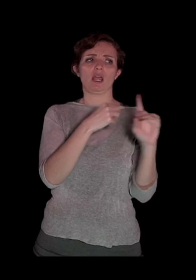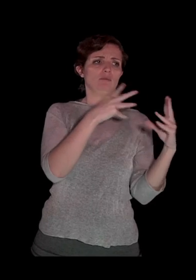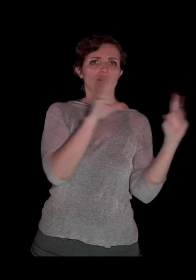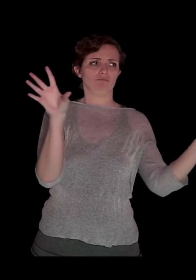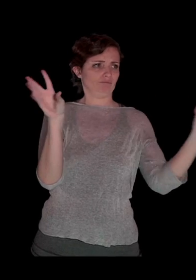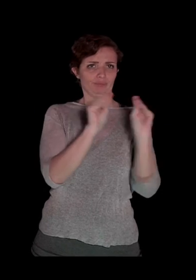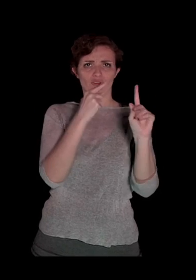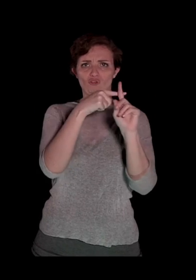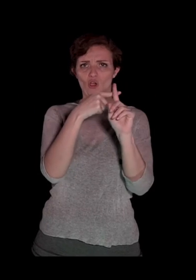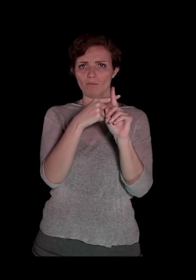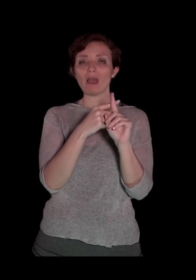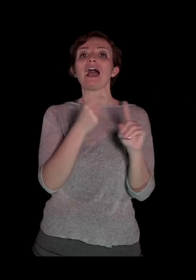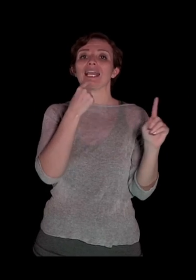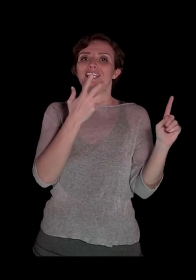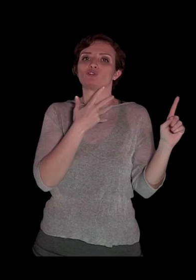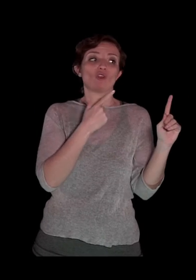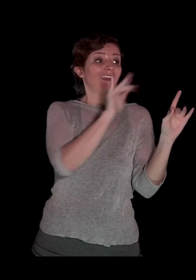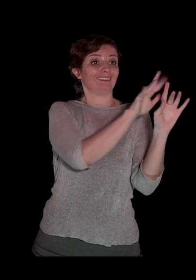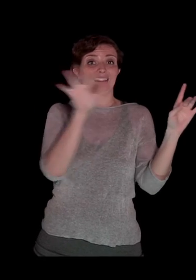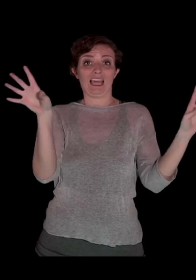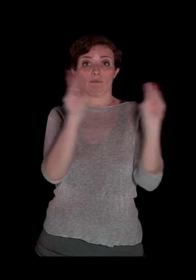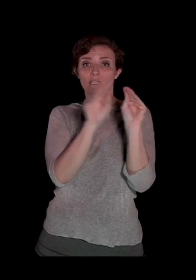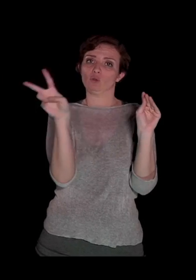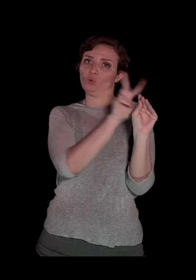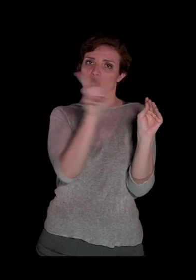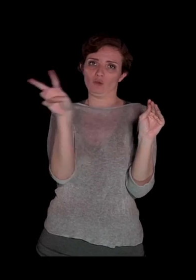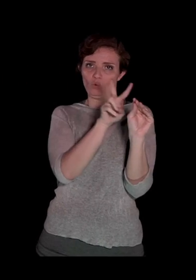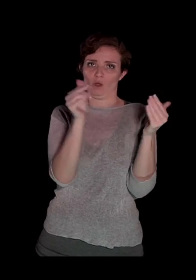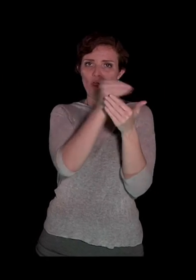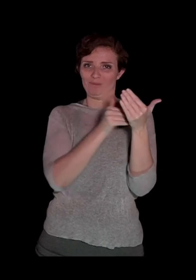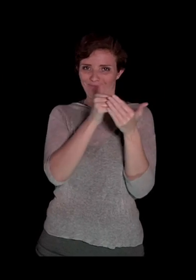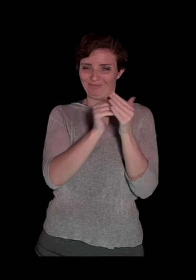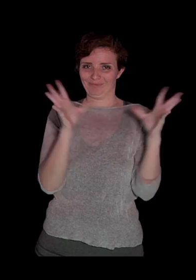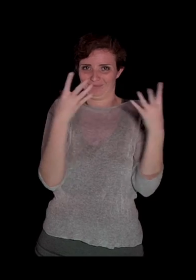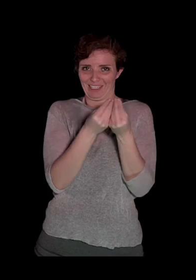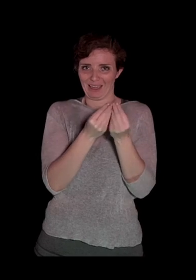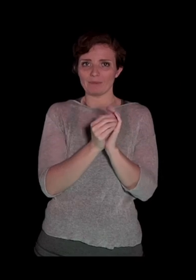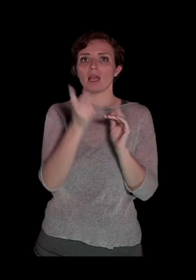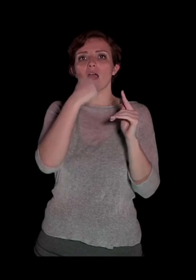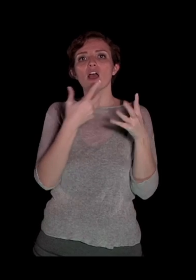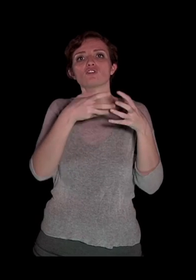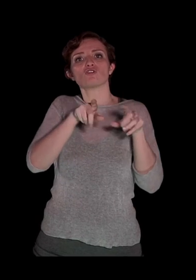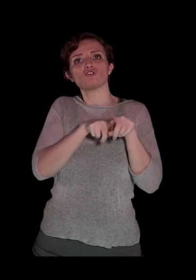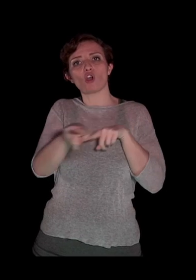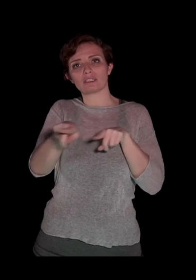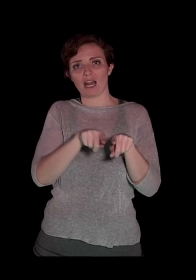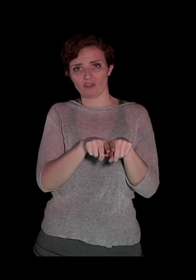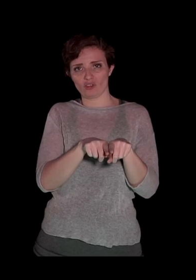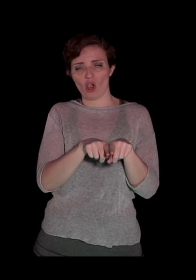polinomio che ha come termini tutti quanti i termini dei polinomi addendi. La sottrazione, che può essere vista come un polinomio che si ottiene andando ad